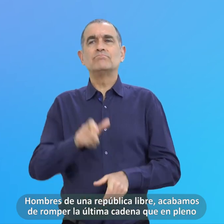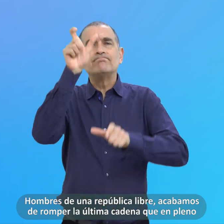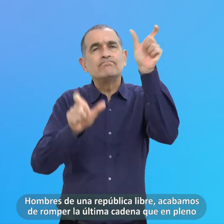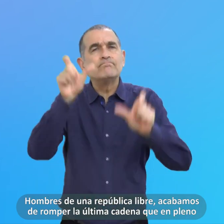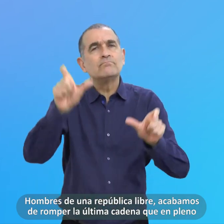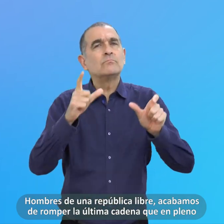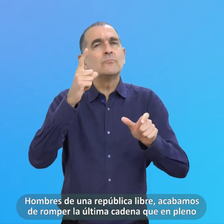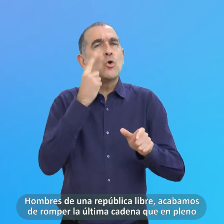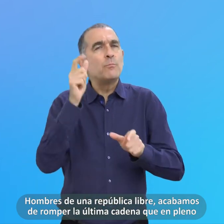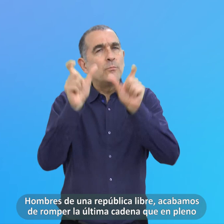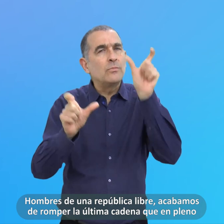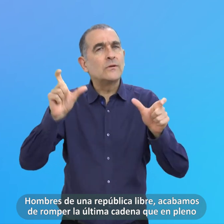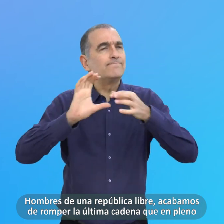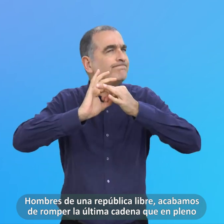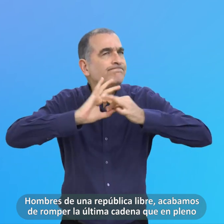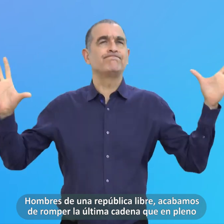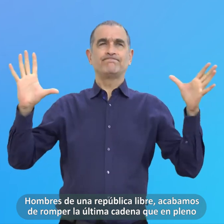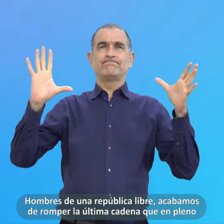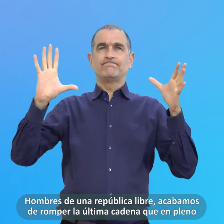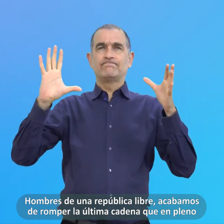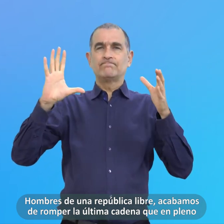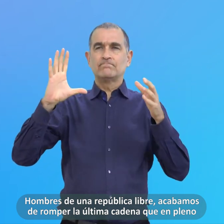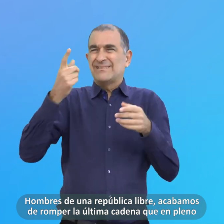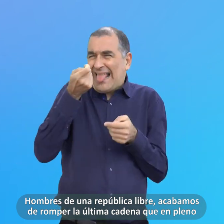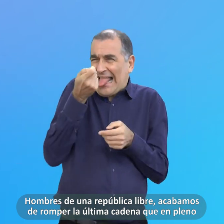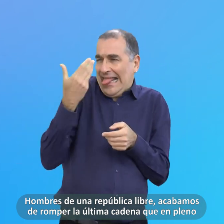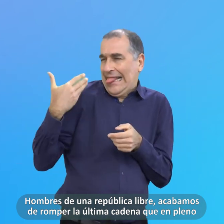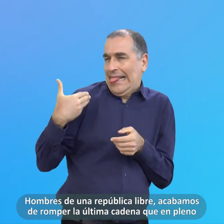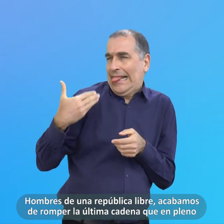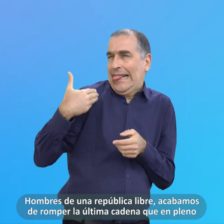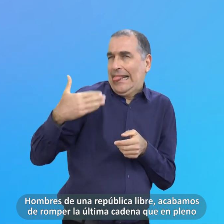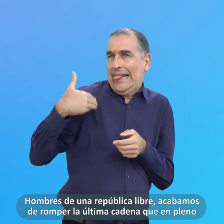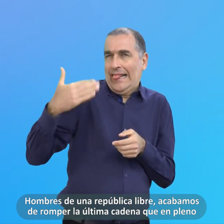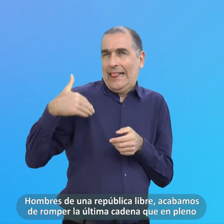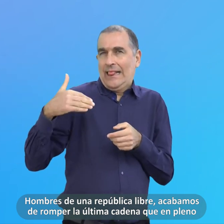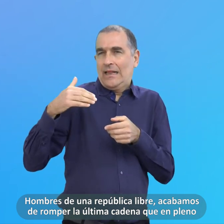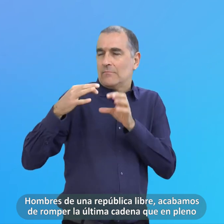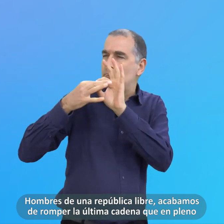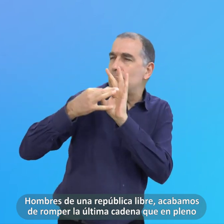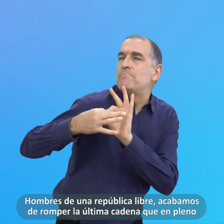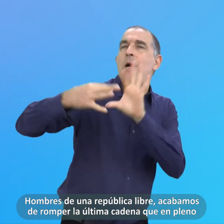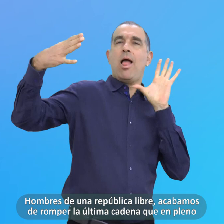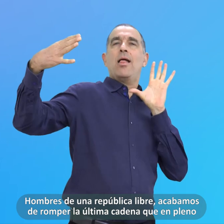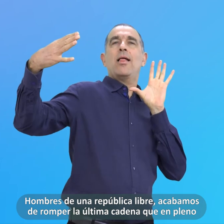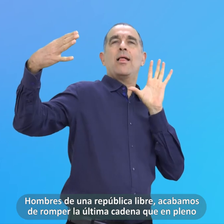Hombres de una República Libre acabamos de romper la última